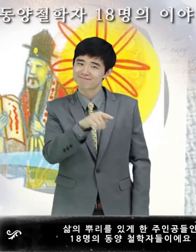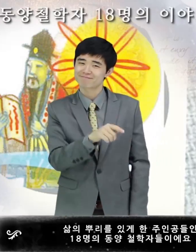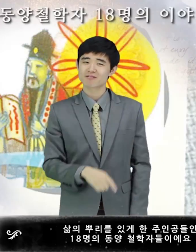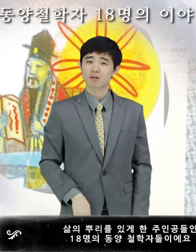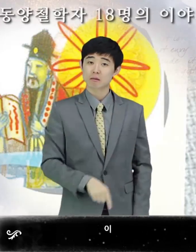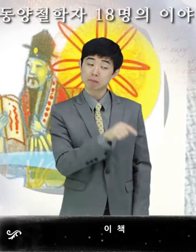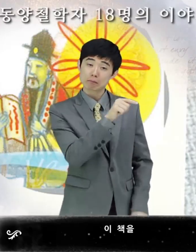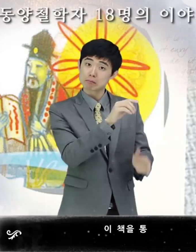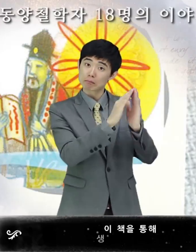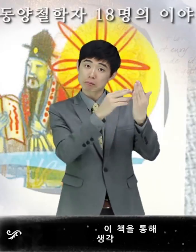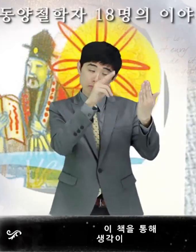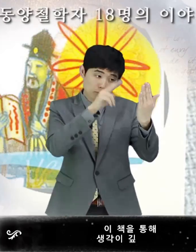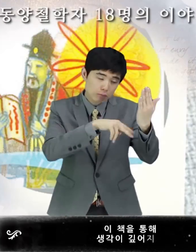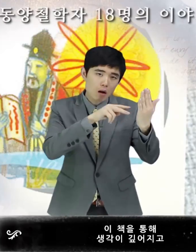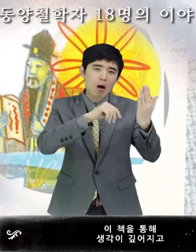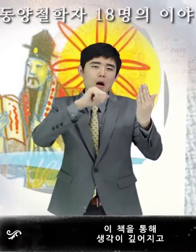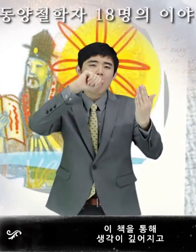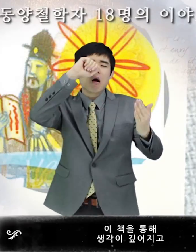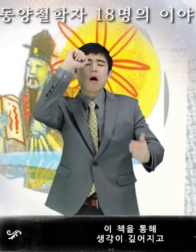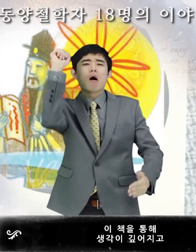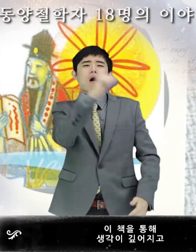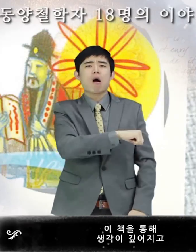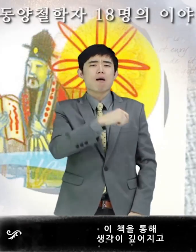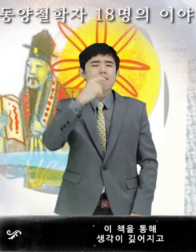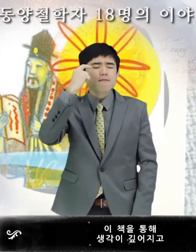이 책을 통해 생각이 깊어지고,